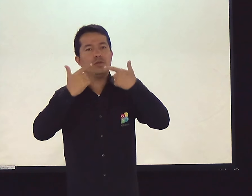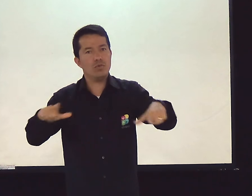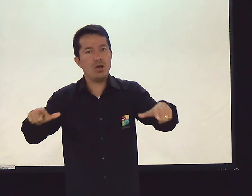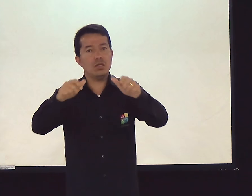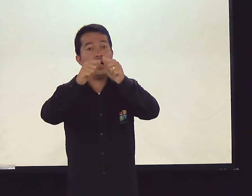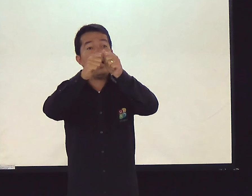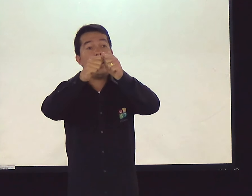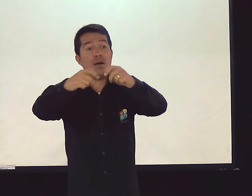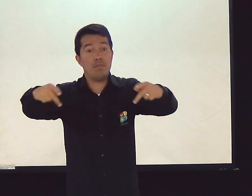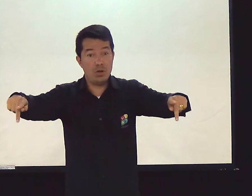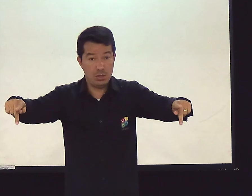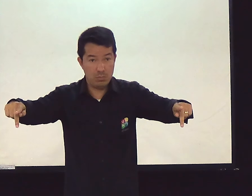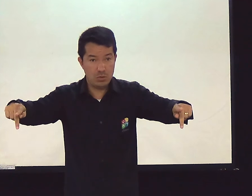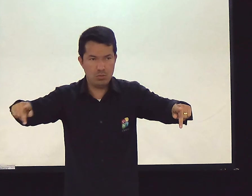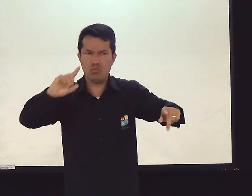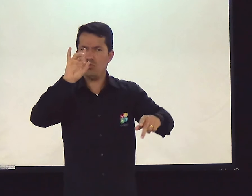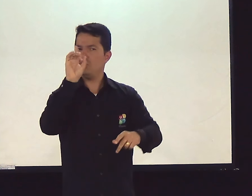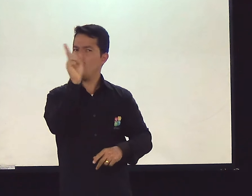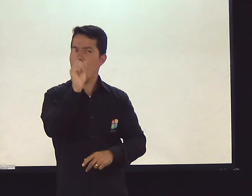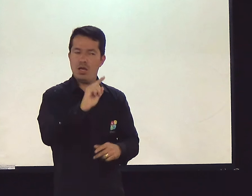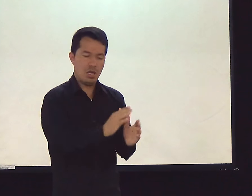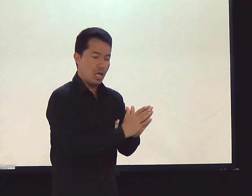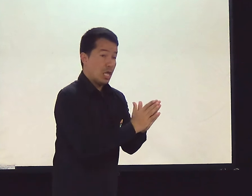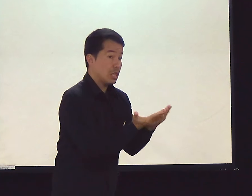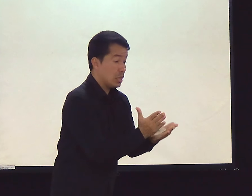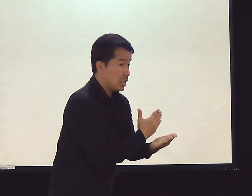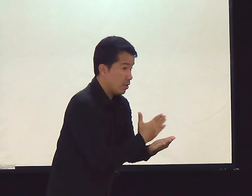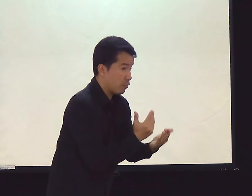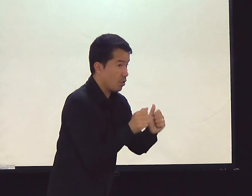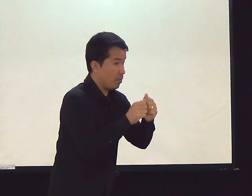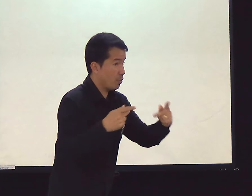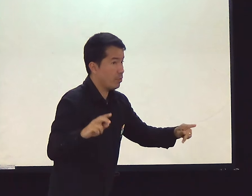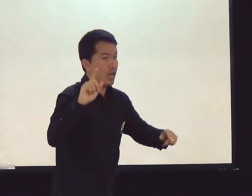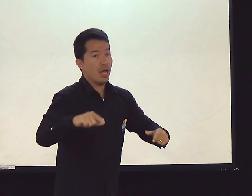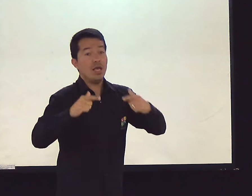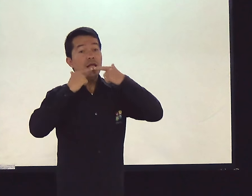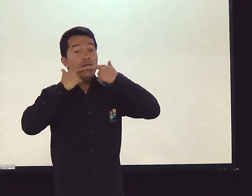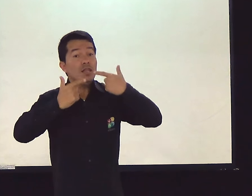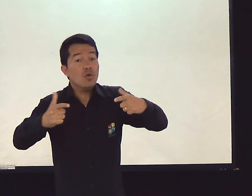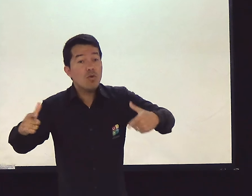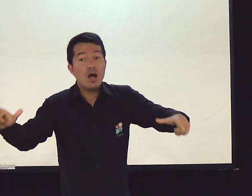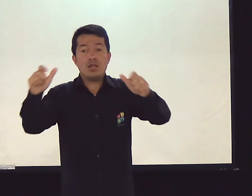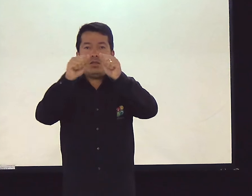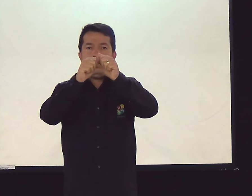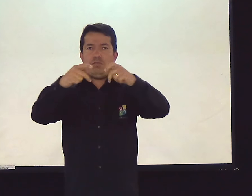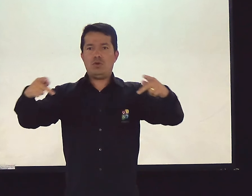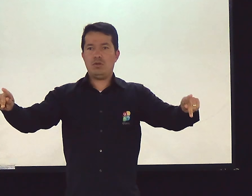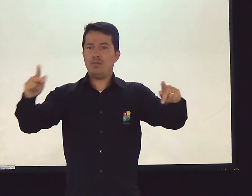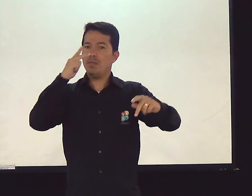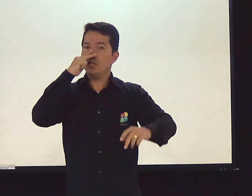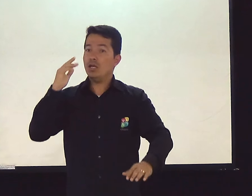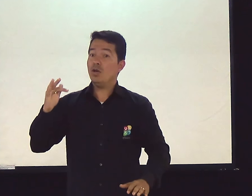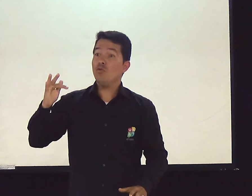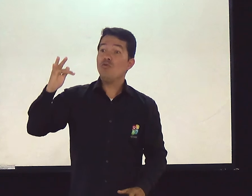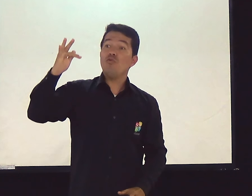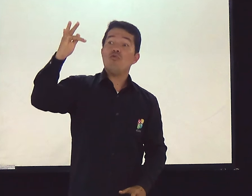Isso é uma linguagem apocalíptica. Não é livro de apocalipse. Apocalipse.